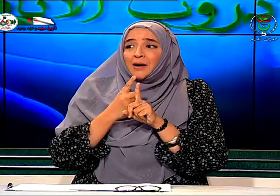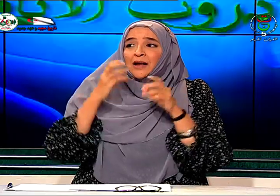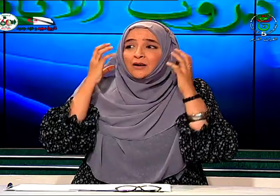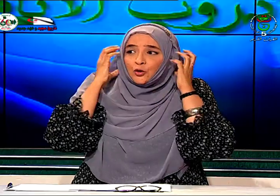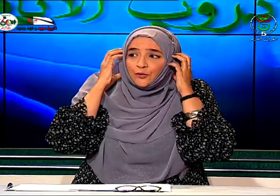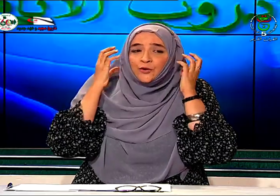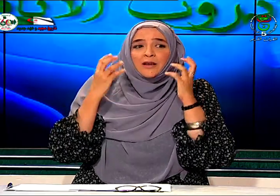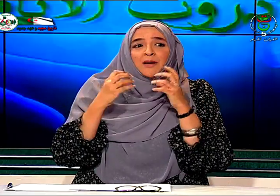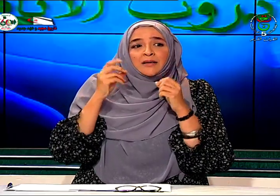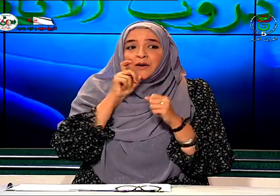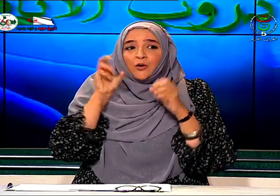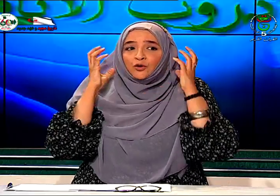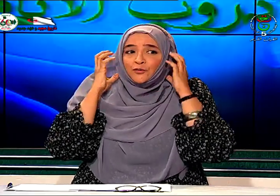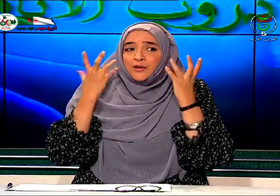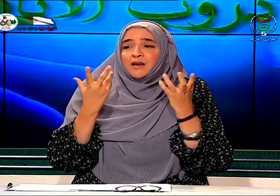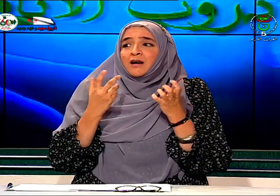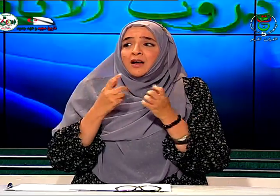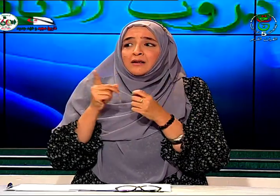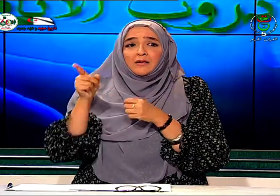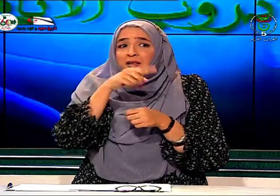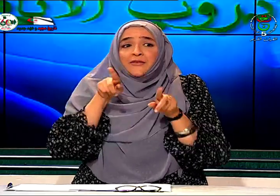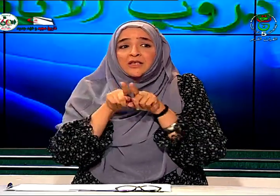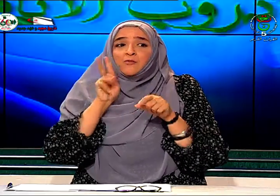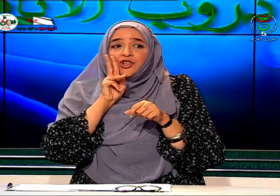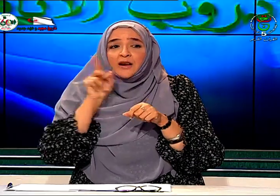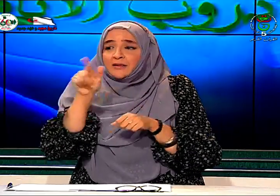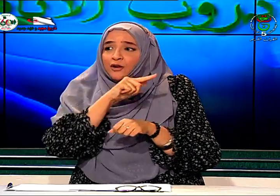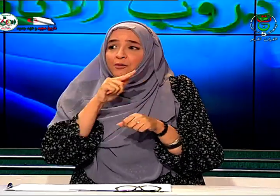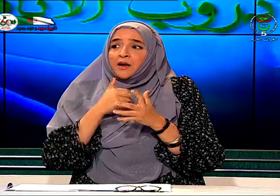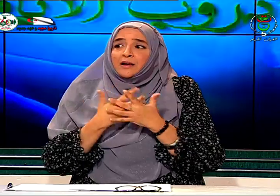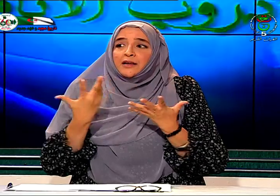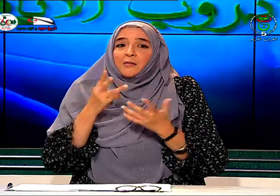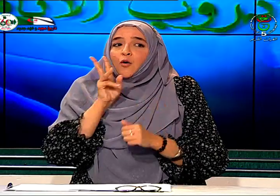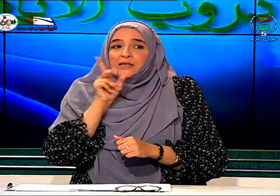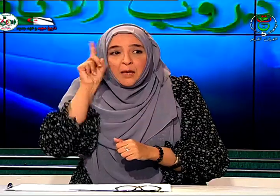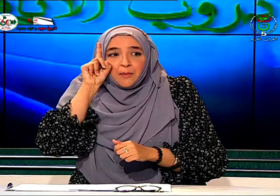مع الأورتوفونيا مع الطبيبة الأورتوفونيا نفس المشكلة لديكم يعني ما هو السبب